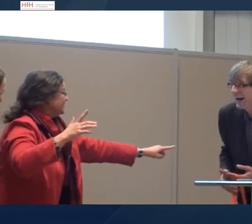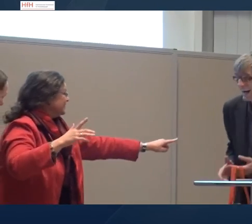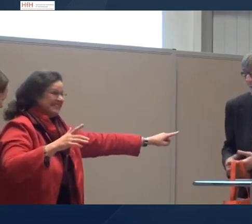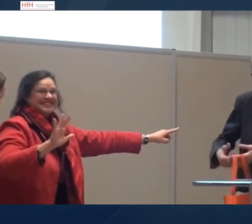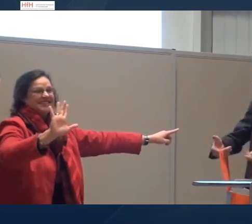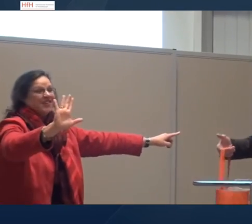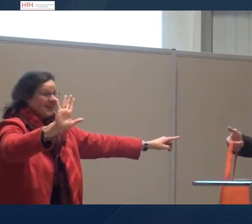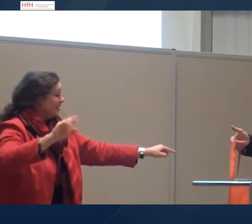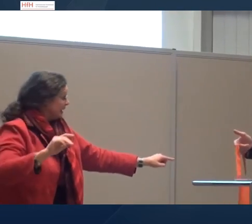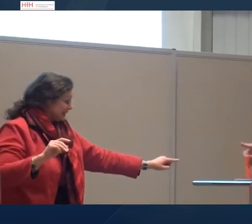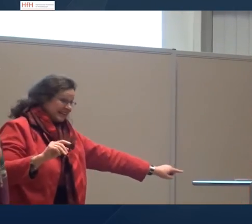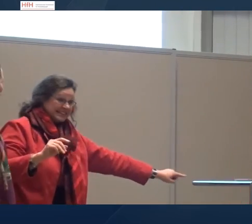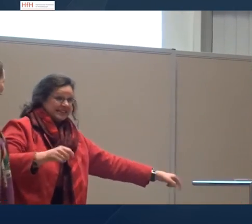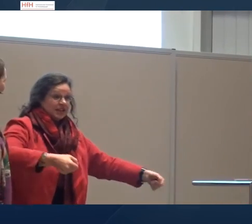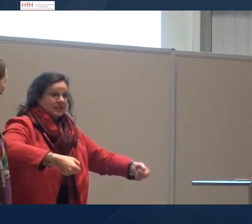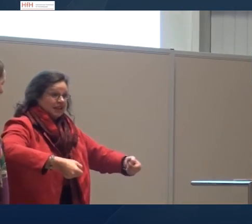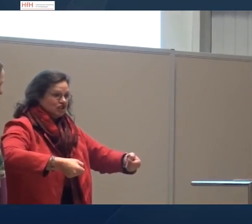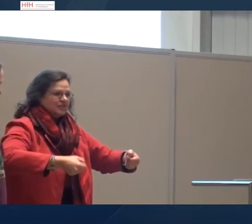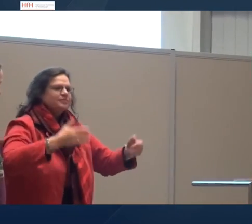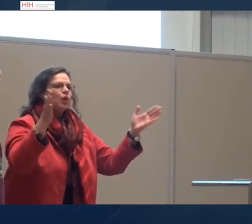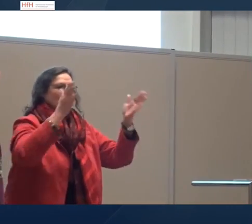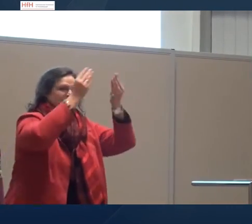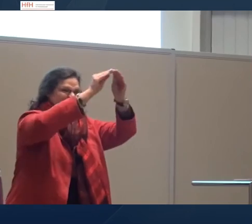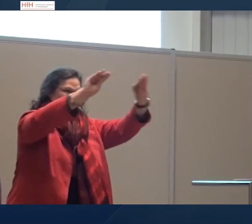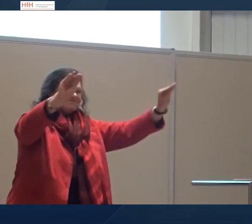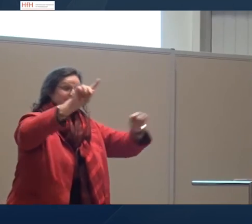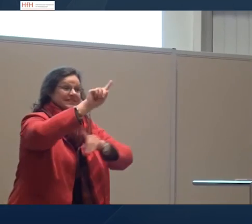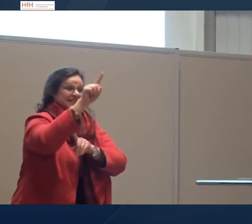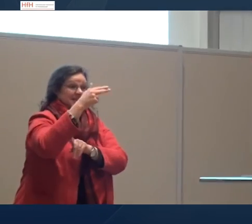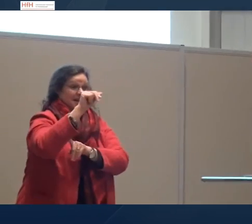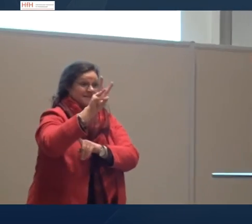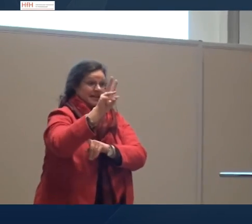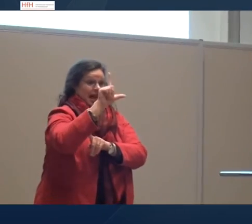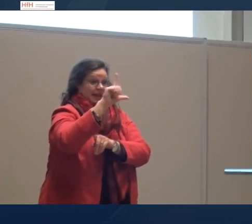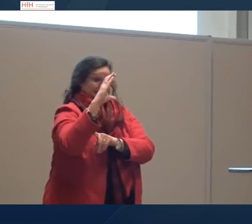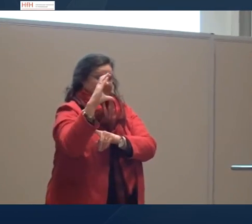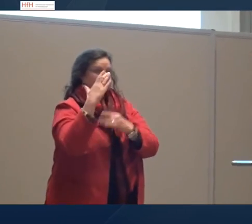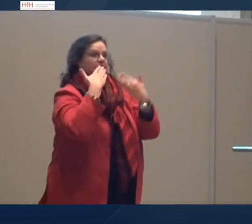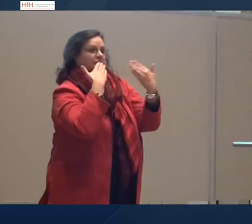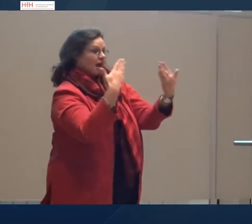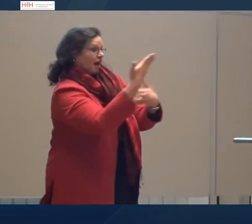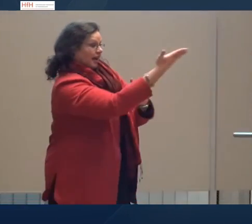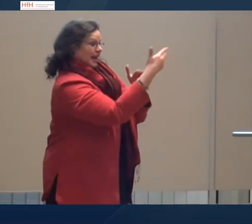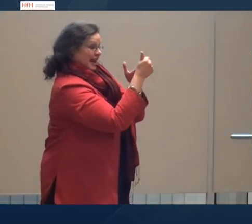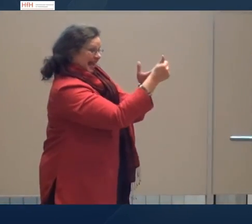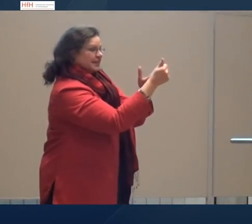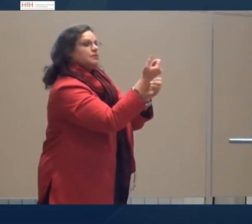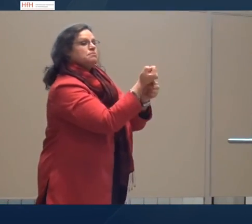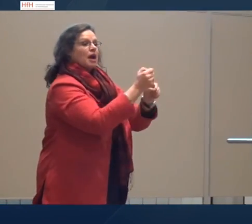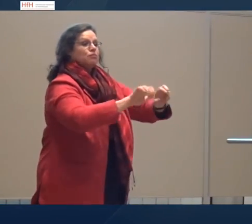Also, was hier in dieser Tasche ist, ich möchte es einfach kurz erwähnen, es gilt ein Dank der ZHW und dem